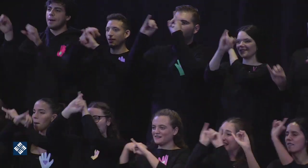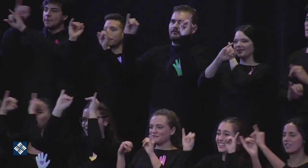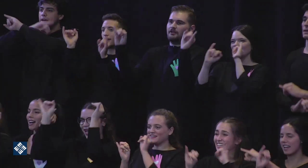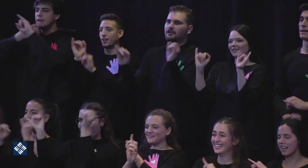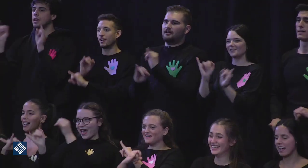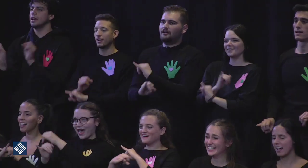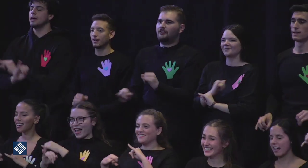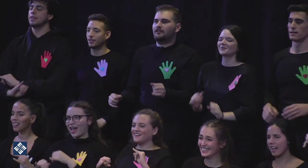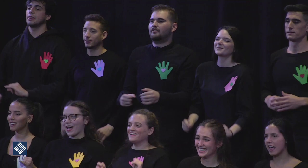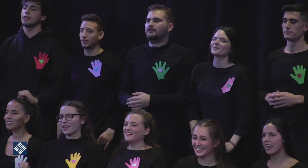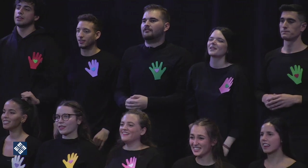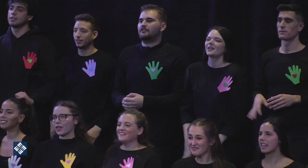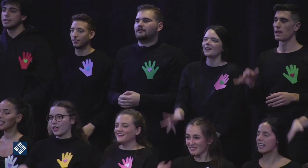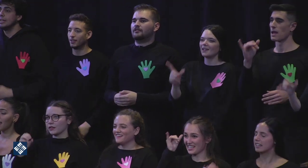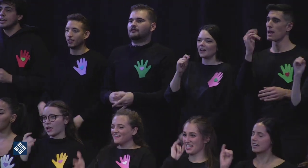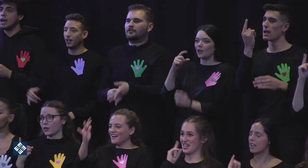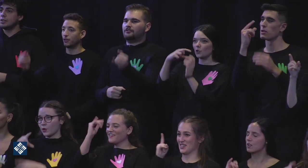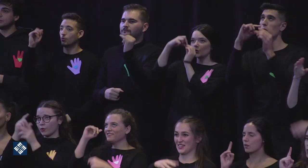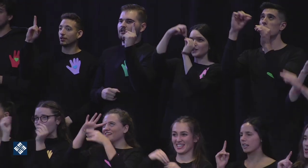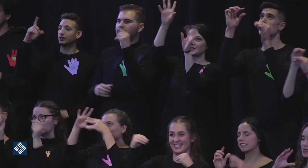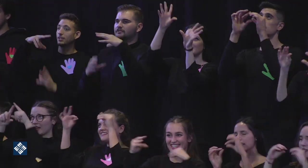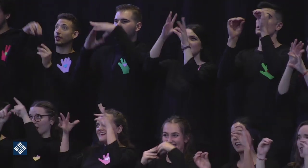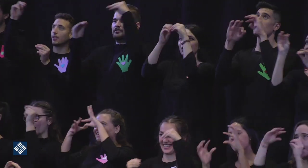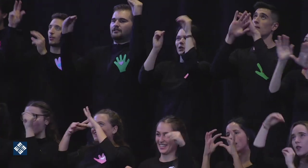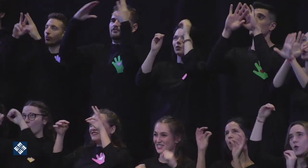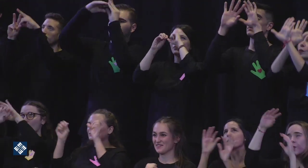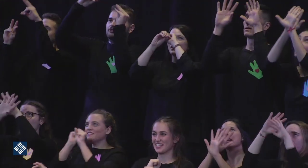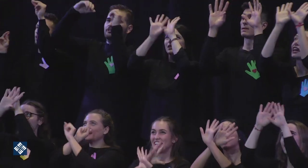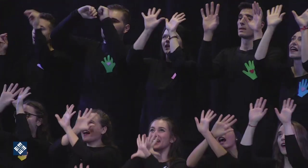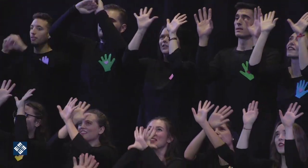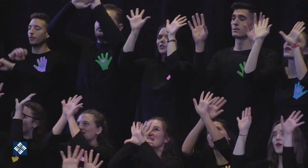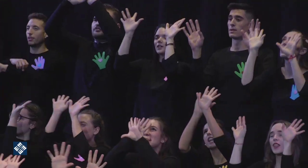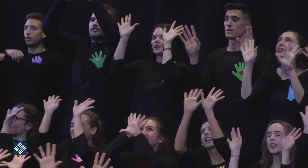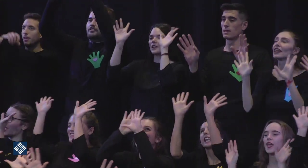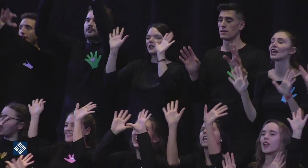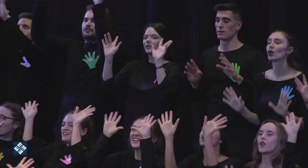paz Y hay una estrella iluminando el cielo